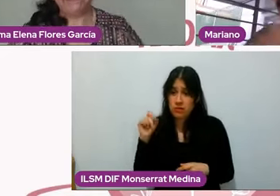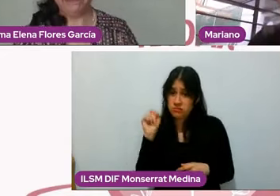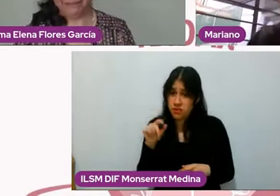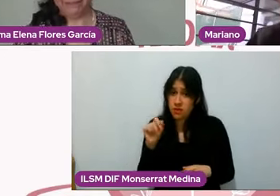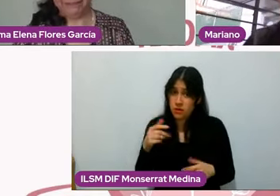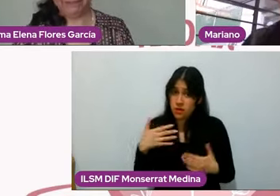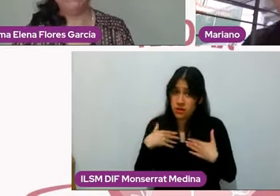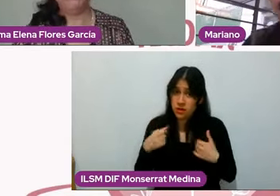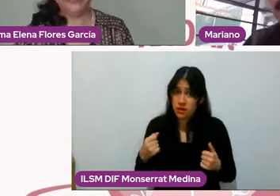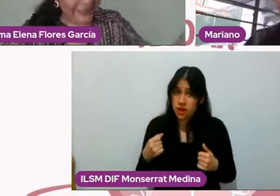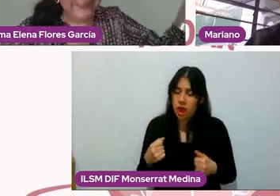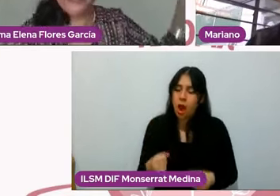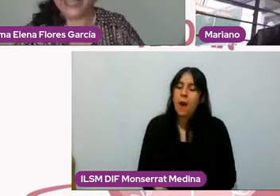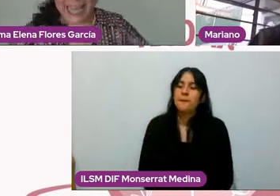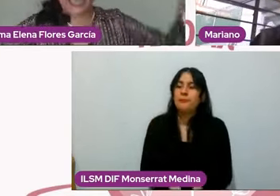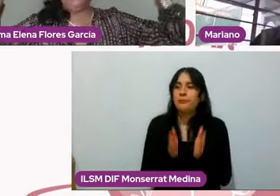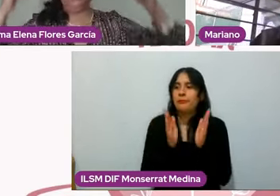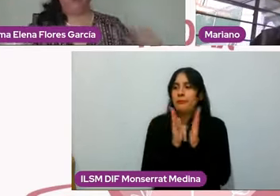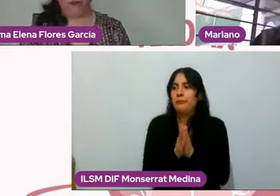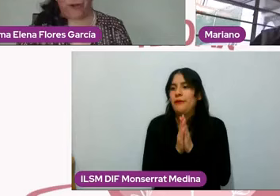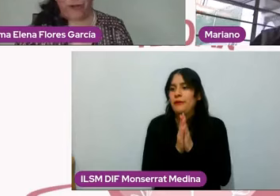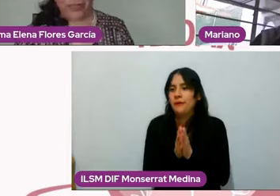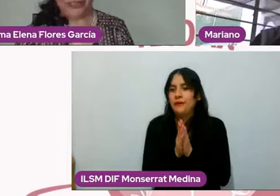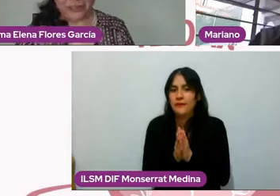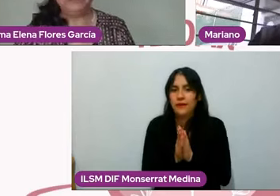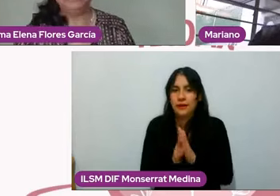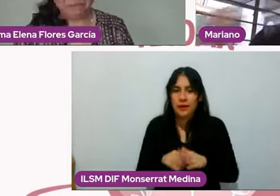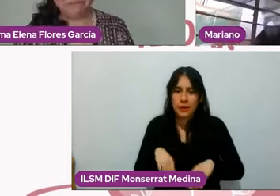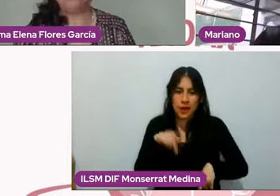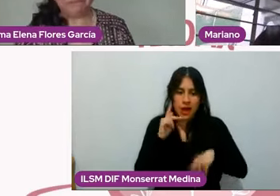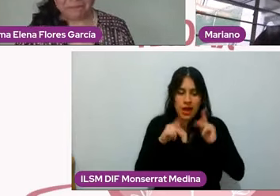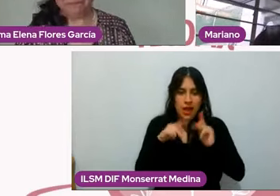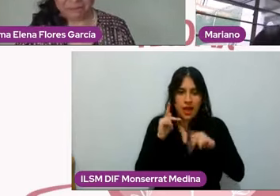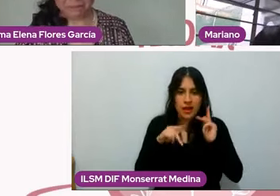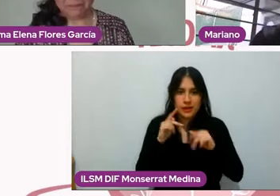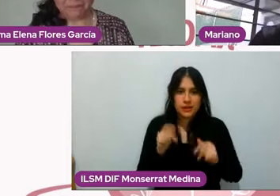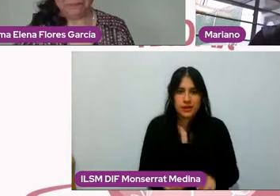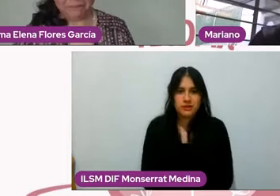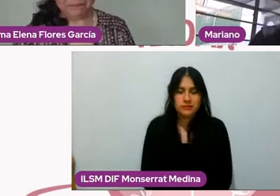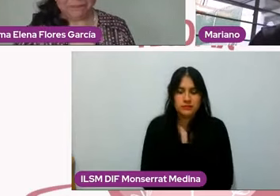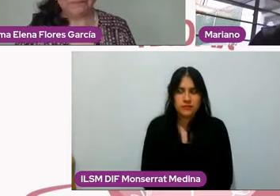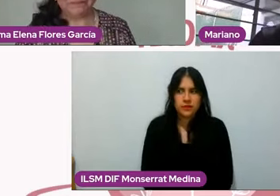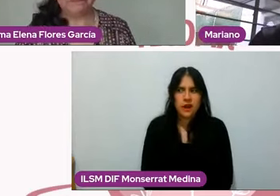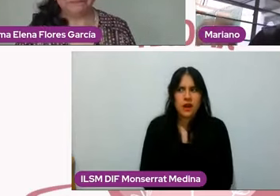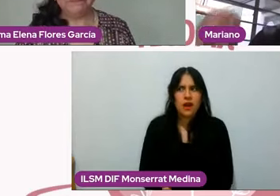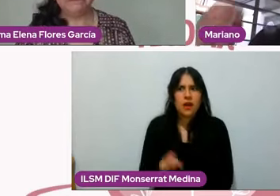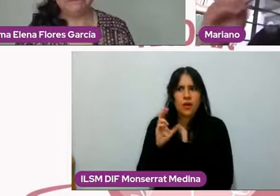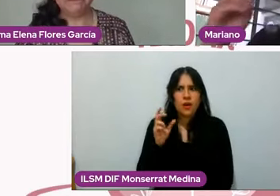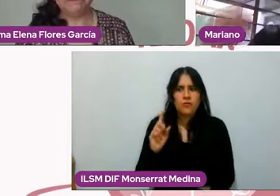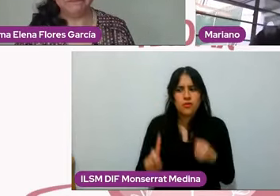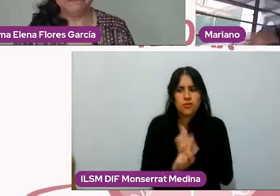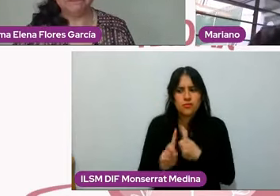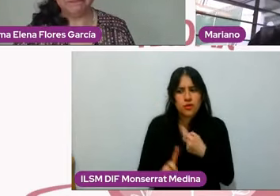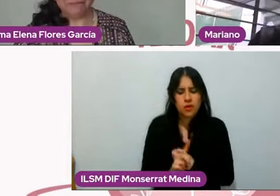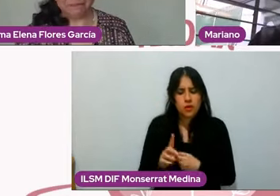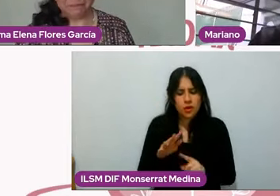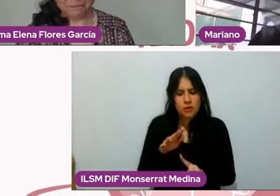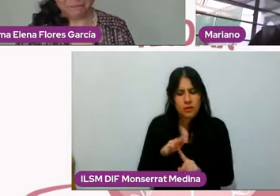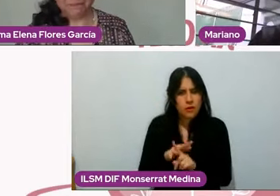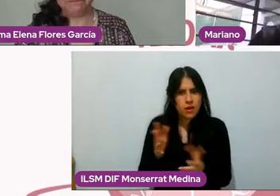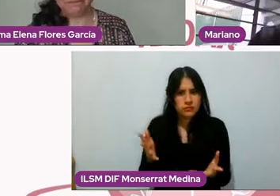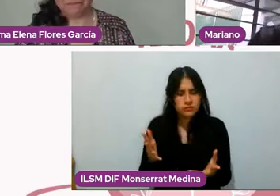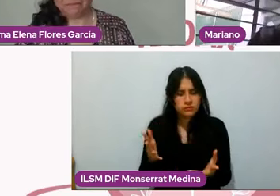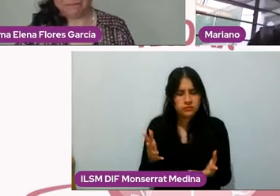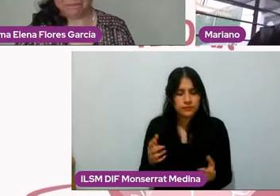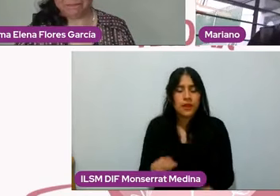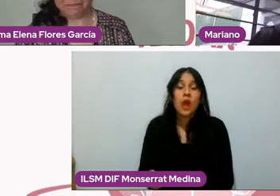exploten esa conveniencia lo más que pueda. ¿Cuándo viene el problema? Cuando no me atrevo a ver la